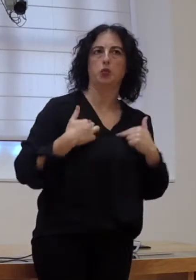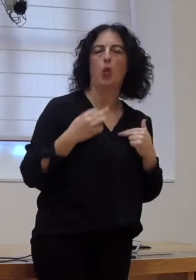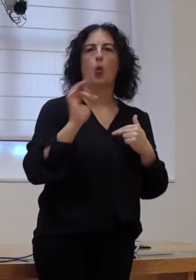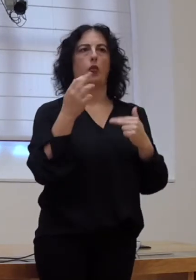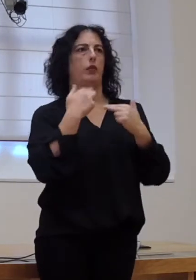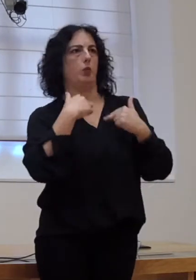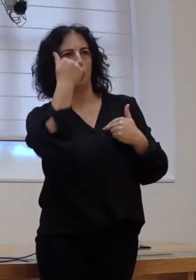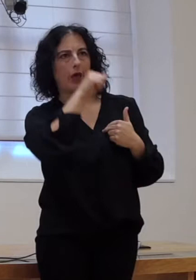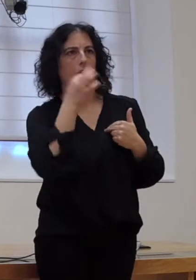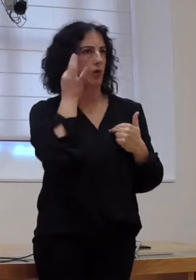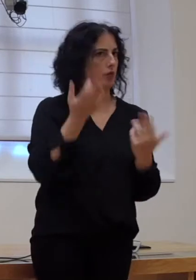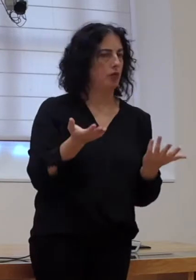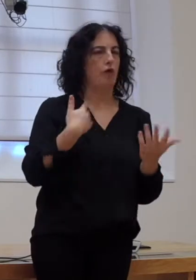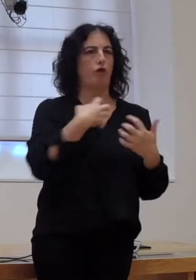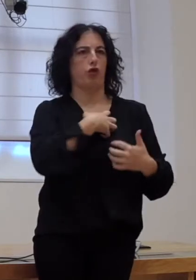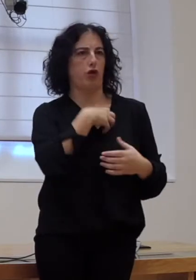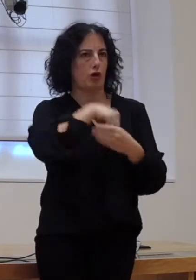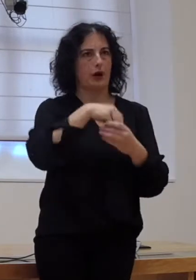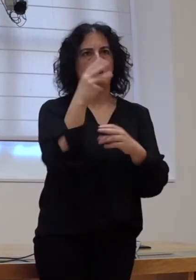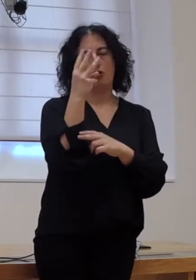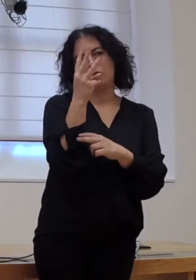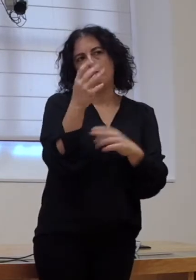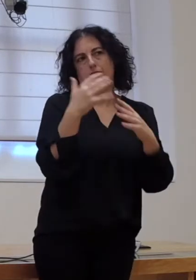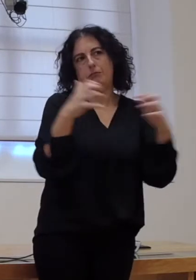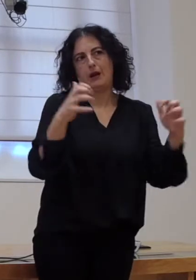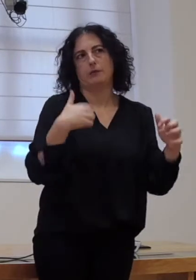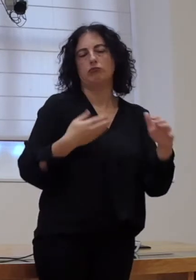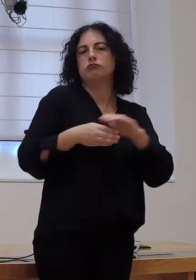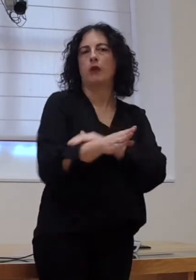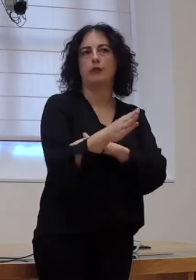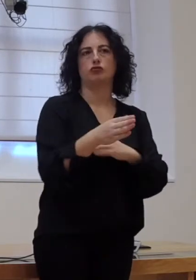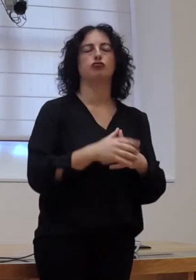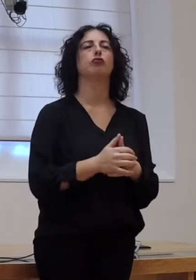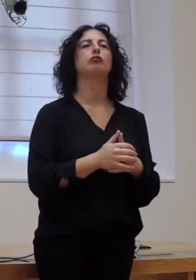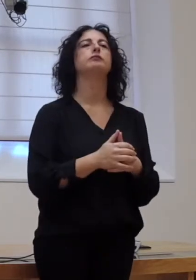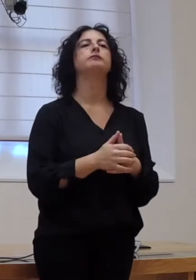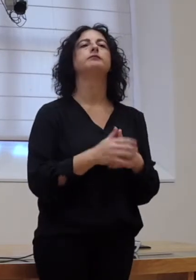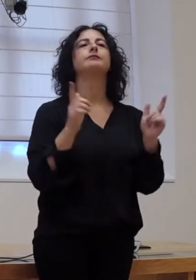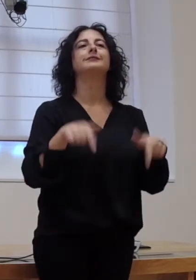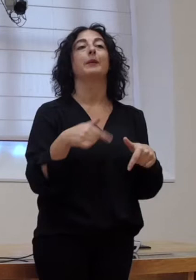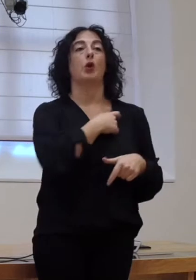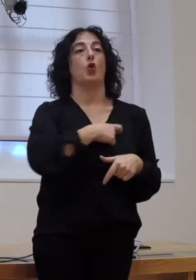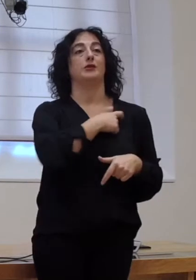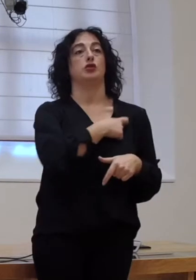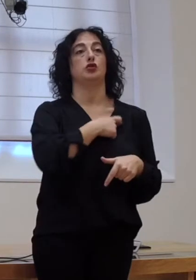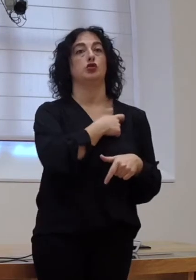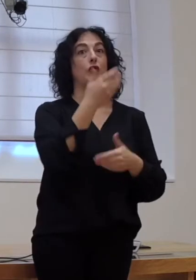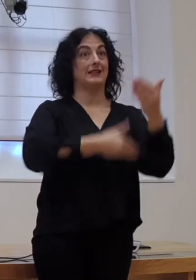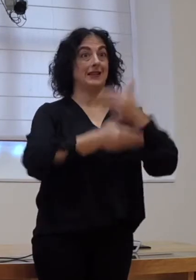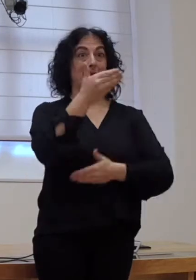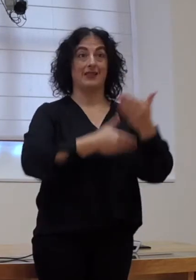funcionario ou funcionario desta Cámara e poder acceder ao hemiciclo e comisións, e tamén, pois, que a comisión de